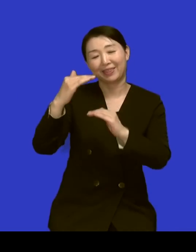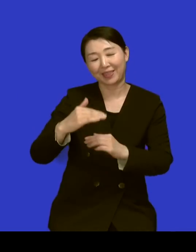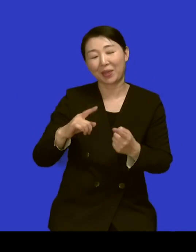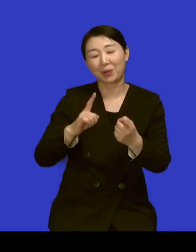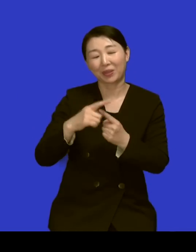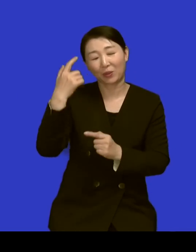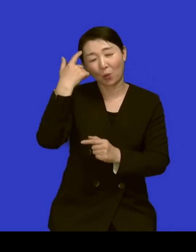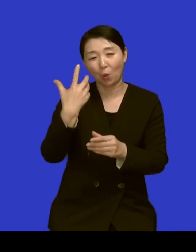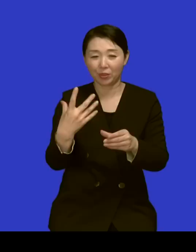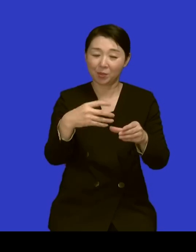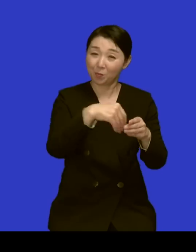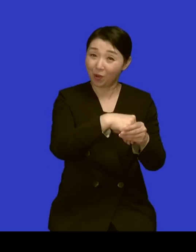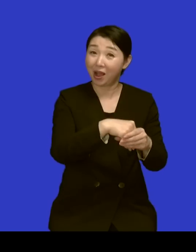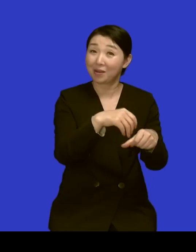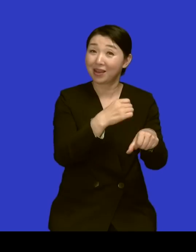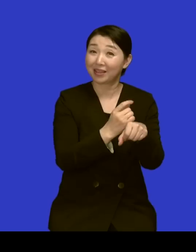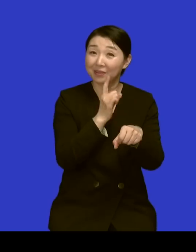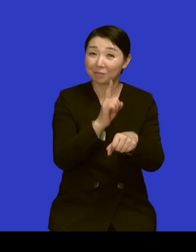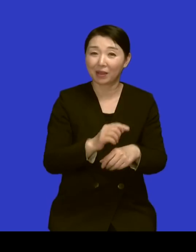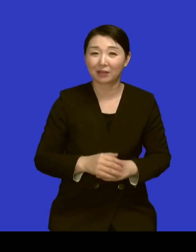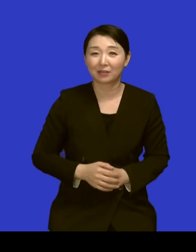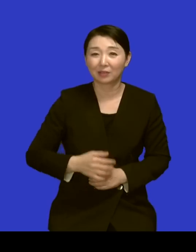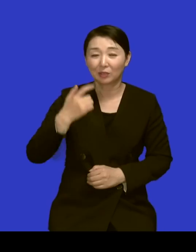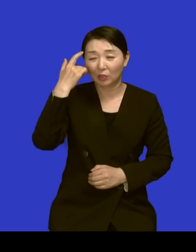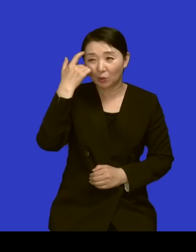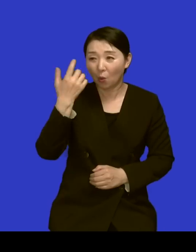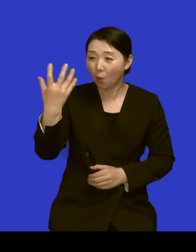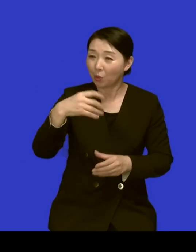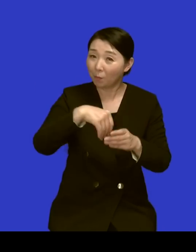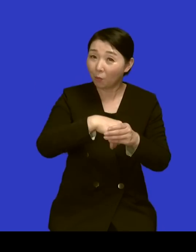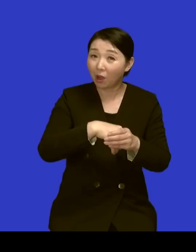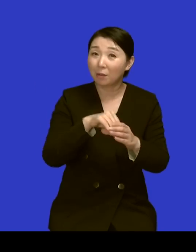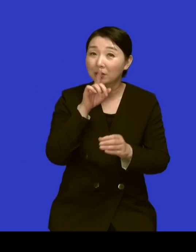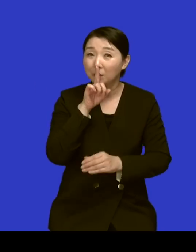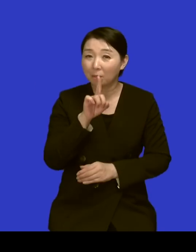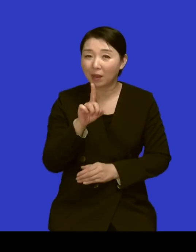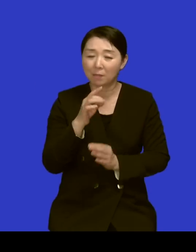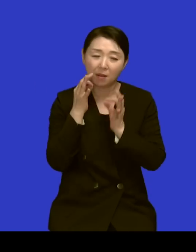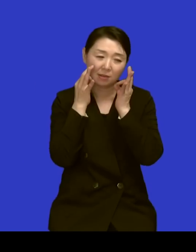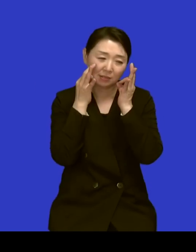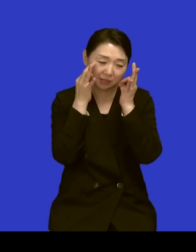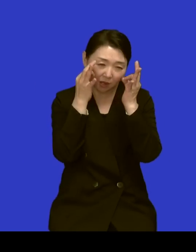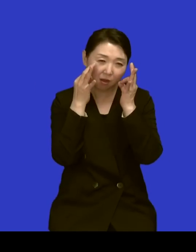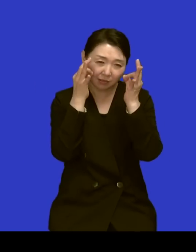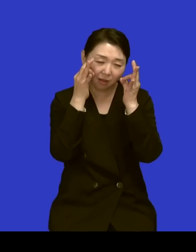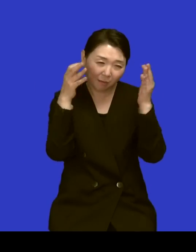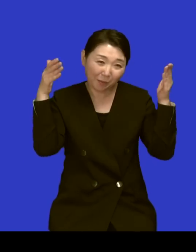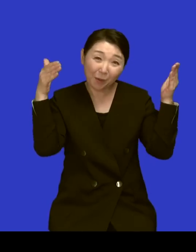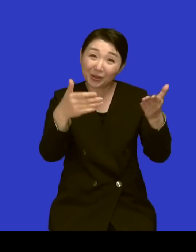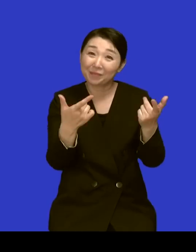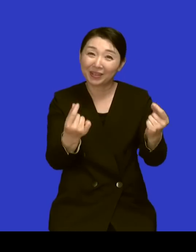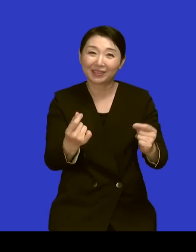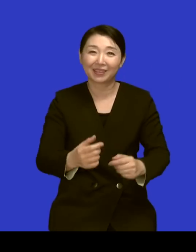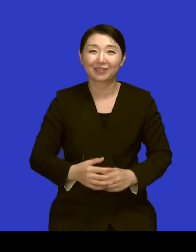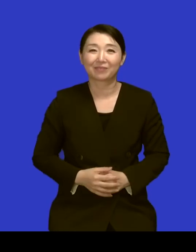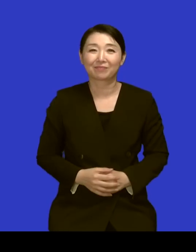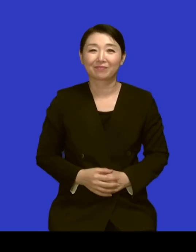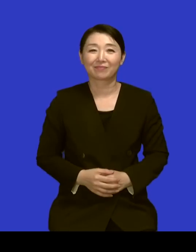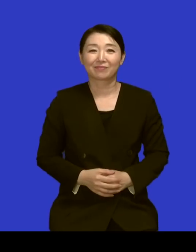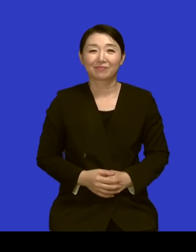박는 거 네 결국 혼을 박는다는 거는 정성을 그냥 몰입하는 거 같아요 네 그래서 이제 한